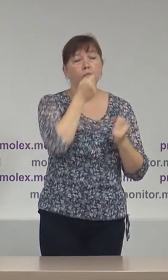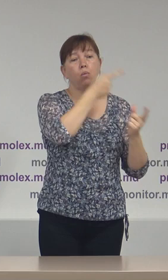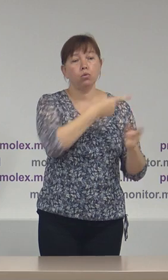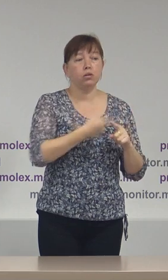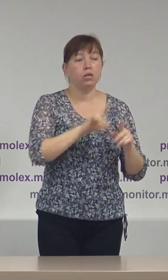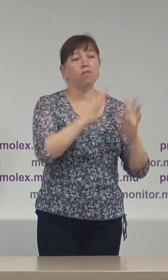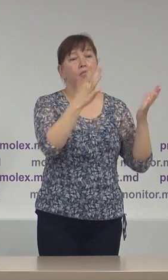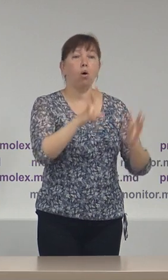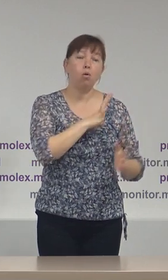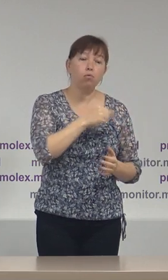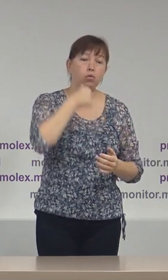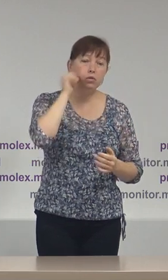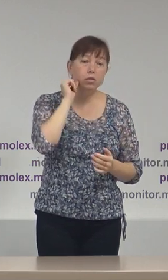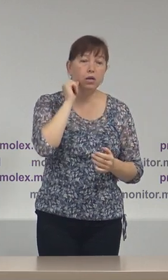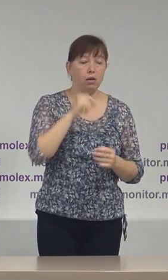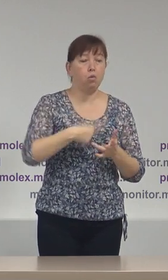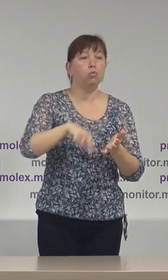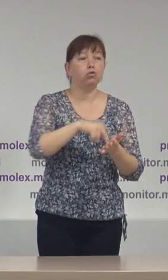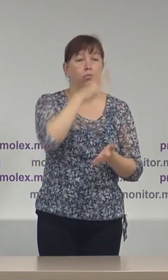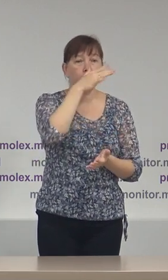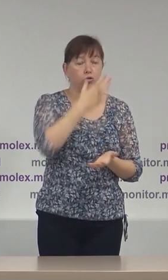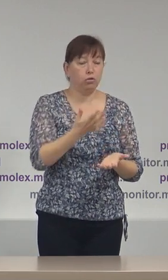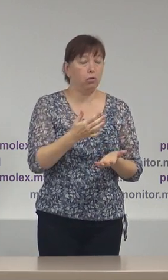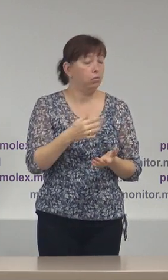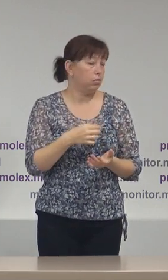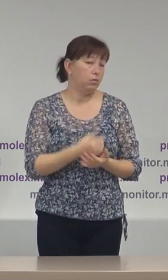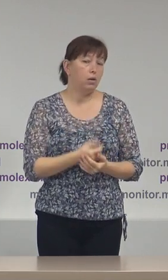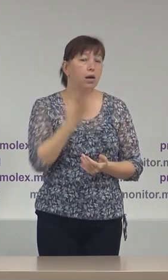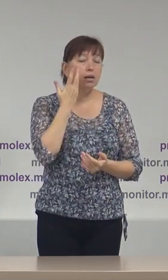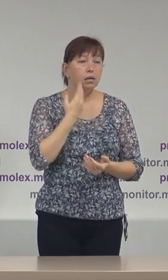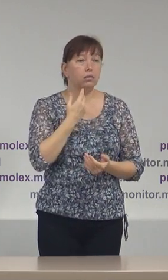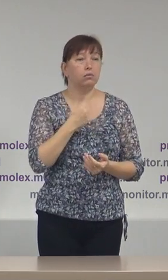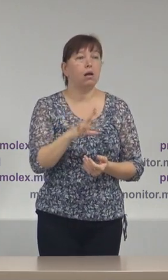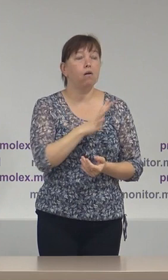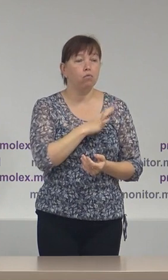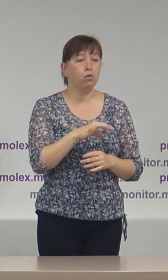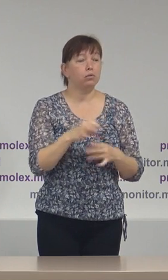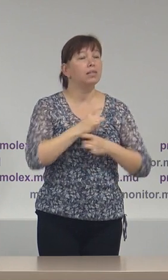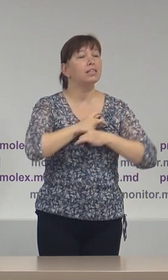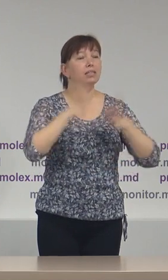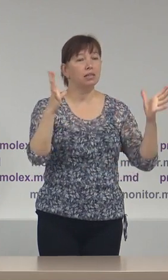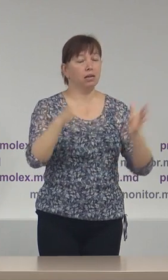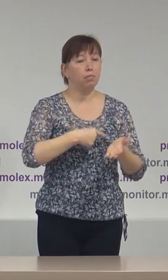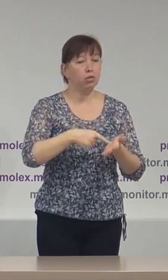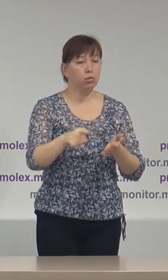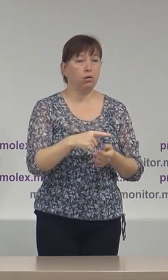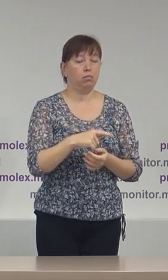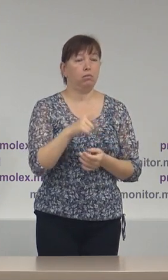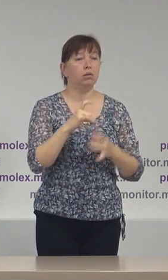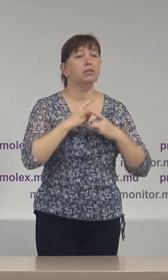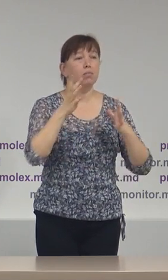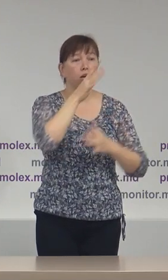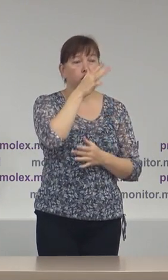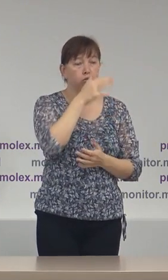avut loc ieri în municipiul Chișineu atunci când a fost sărbătorit hramul municipiului